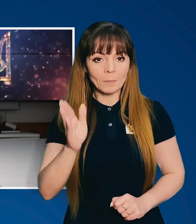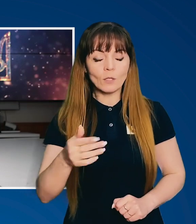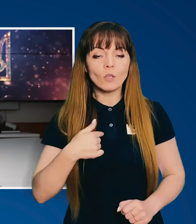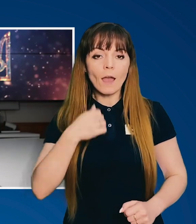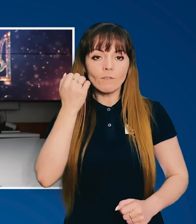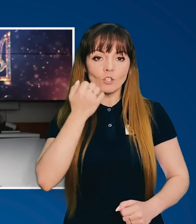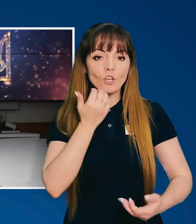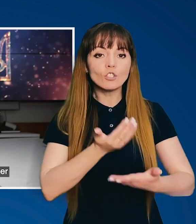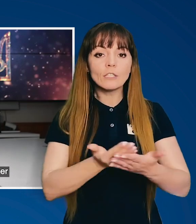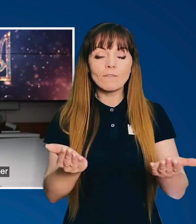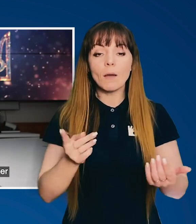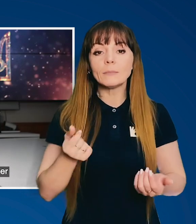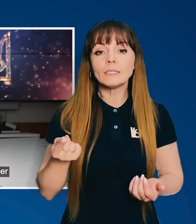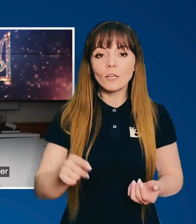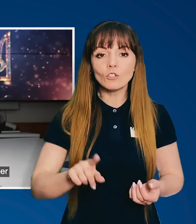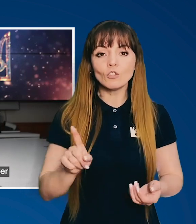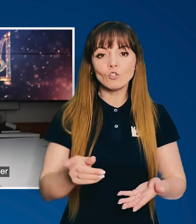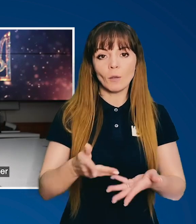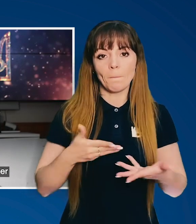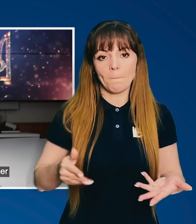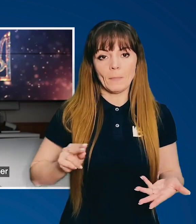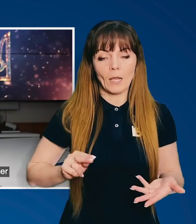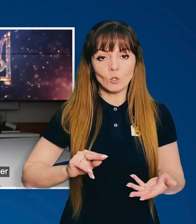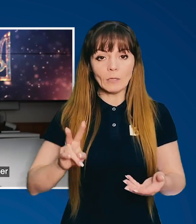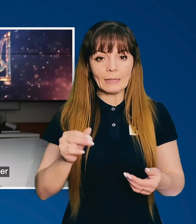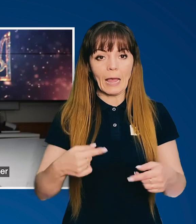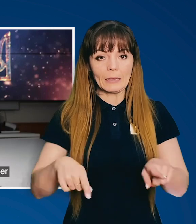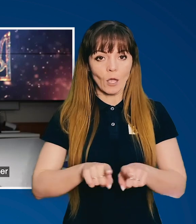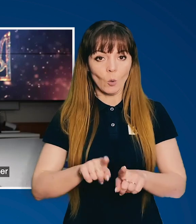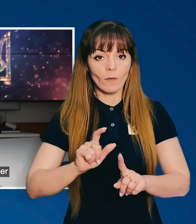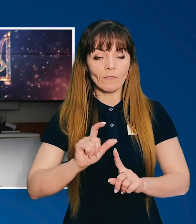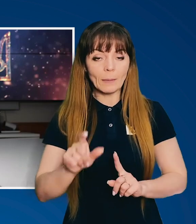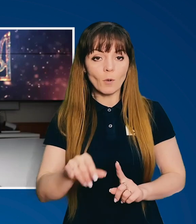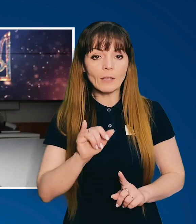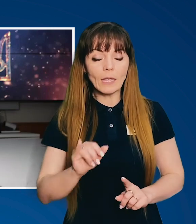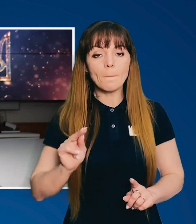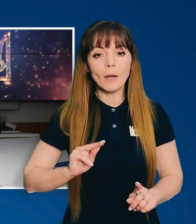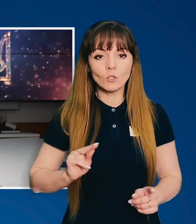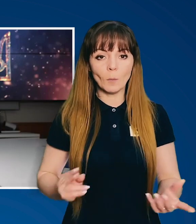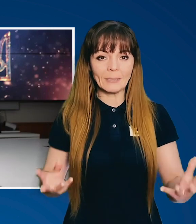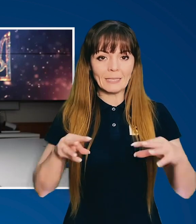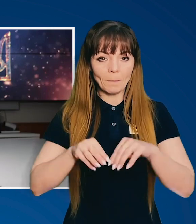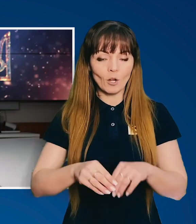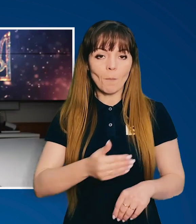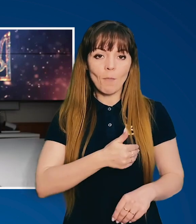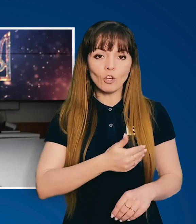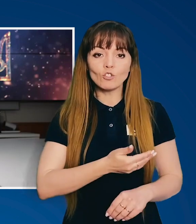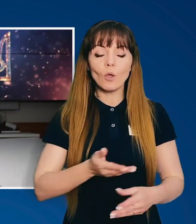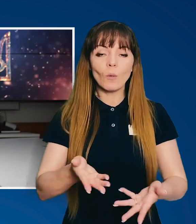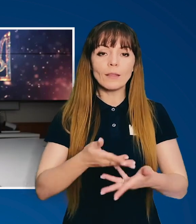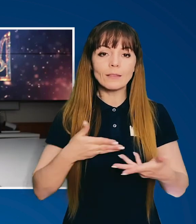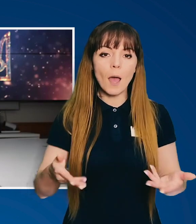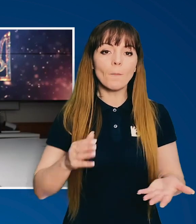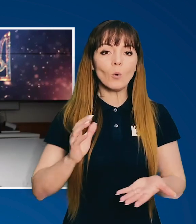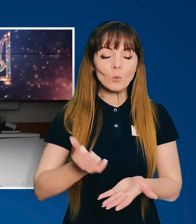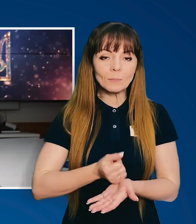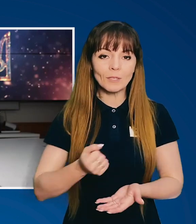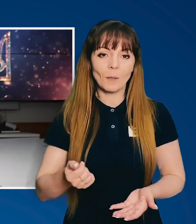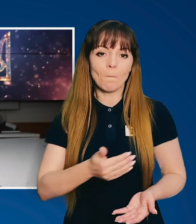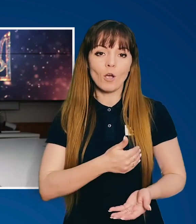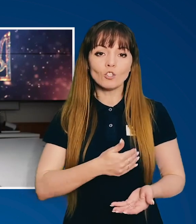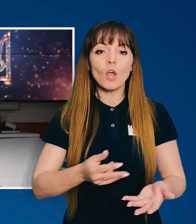європейську перспективу. Я вдячний вам за те, що ми працюємо на таку відповідь і працюємо спільно. Бажаю усім нам